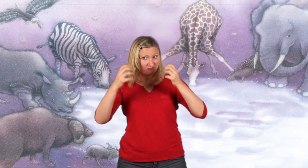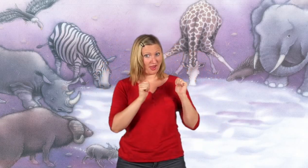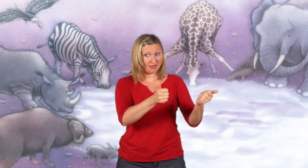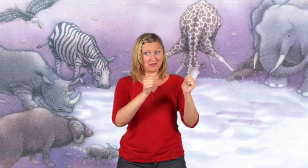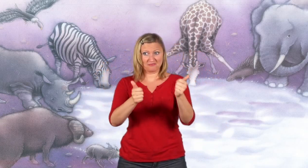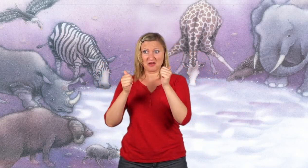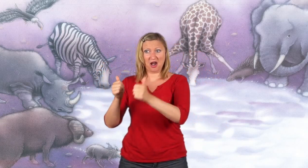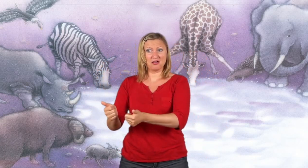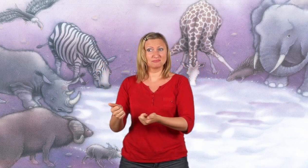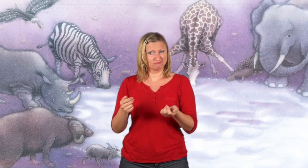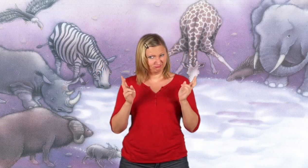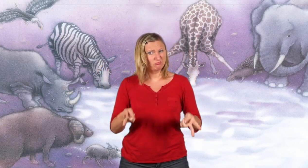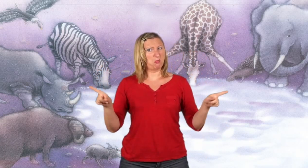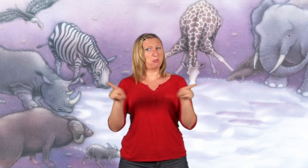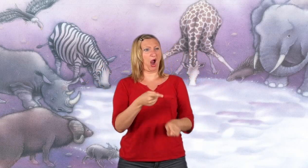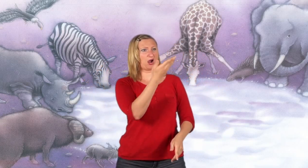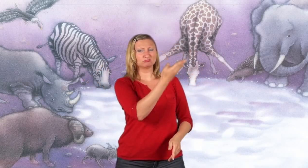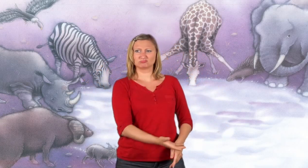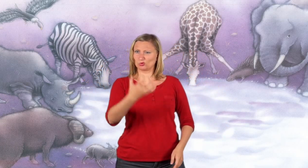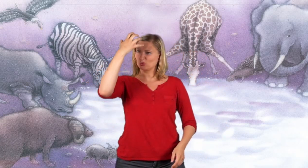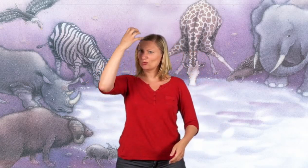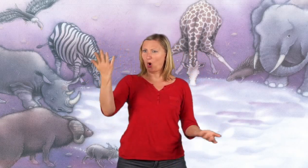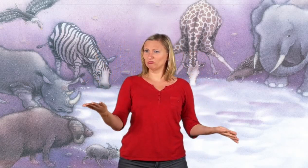Ein König, der für uns da ist und uns hilft.